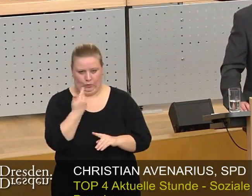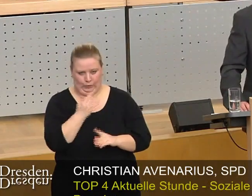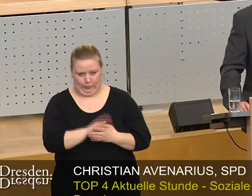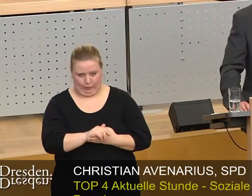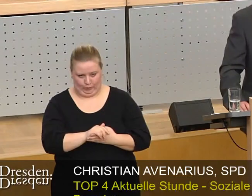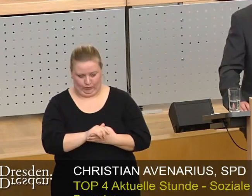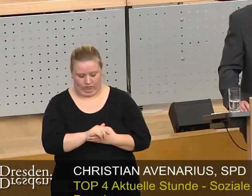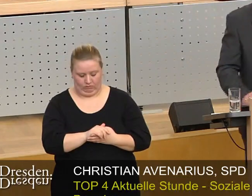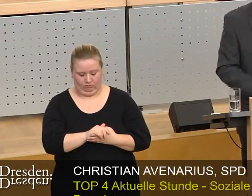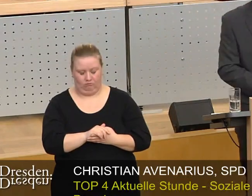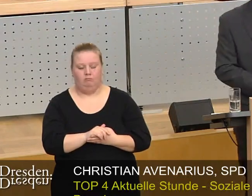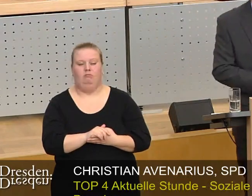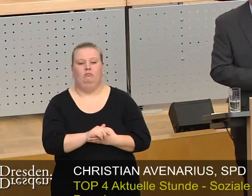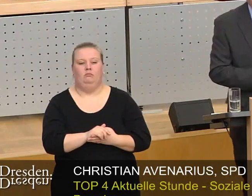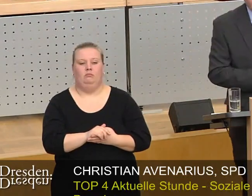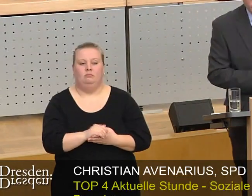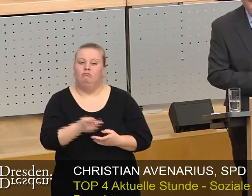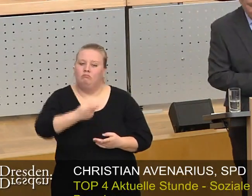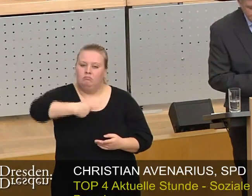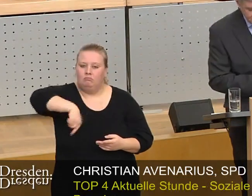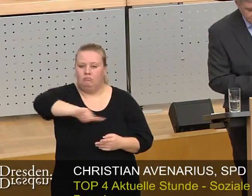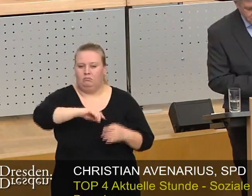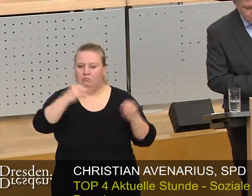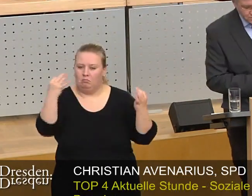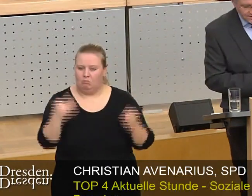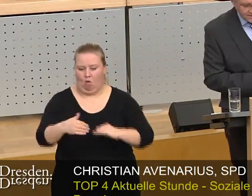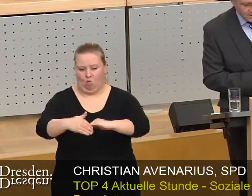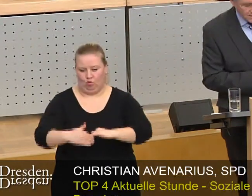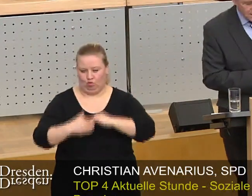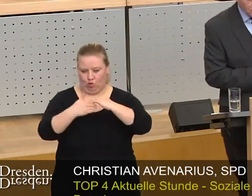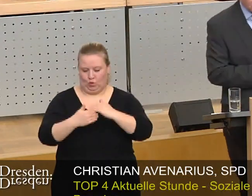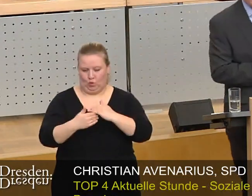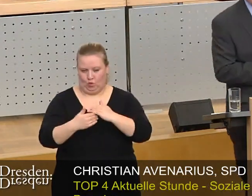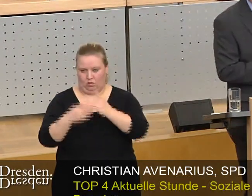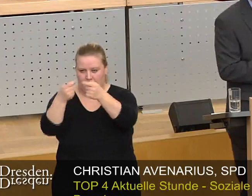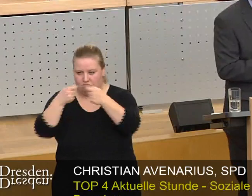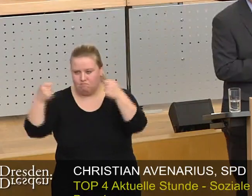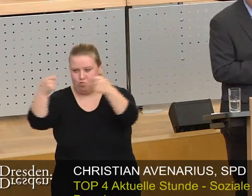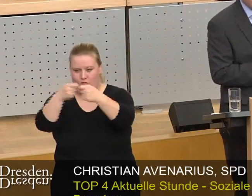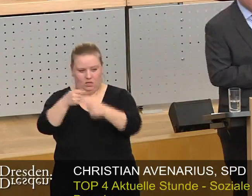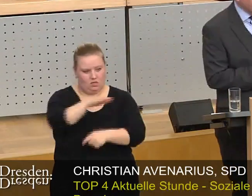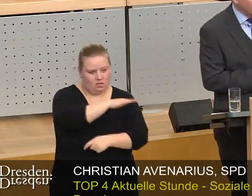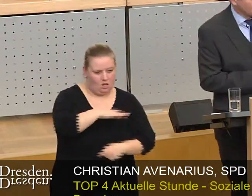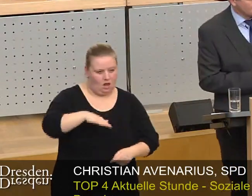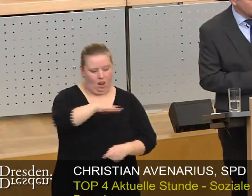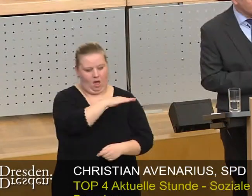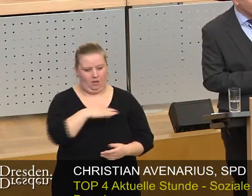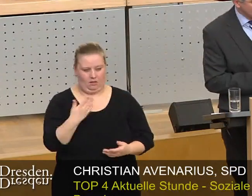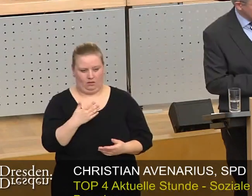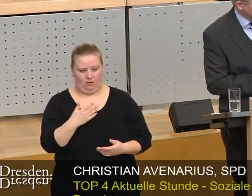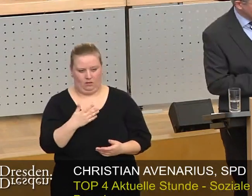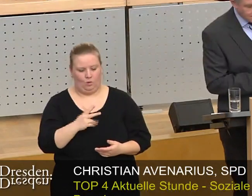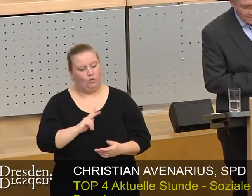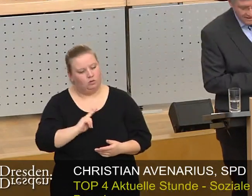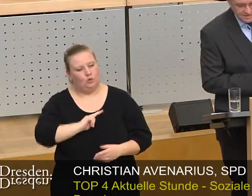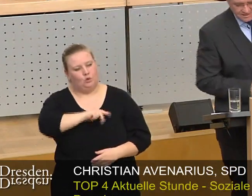Wir sind insbesondere auf starke Hilfen von Bund und Ländern und auf einen funktionierenden, sozial